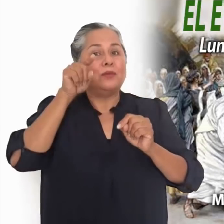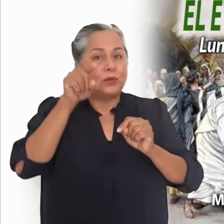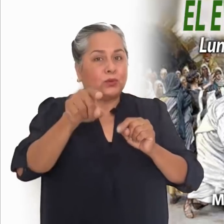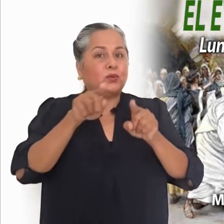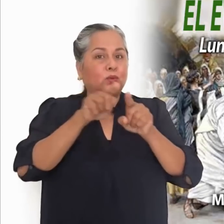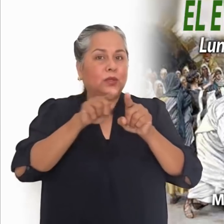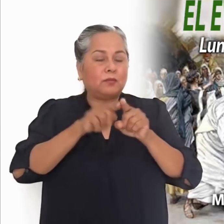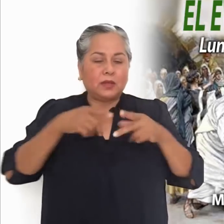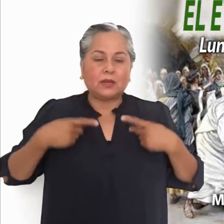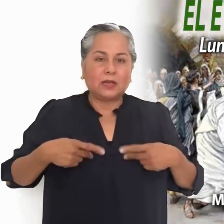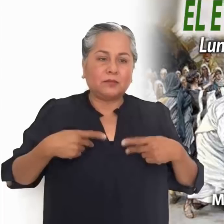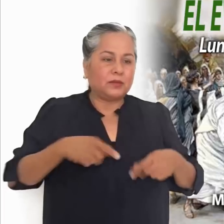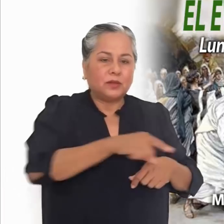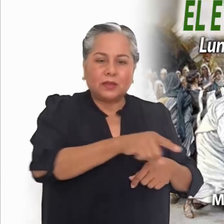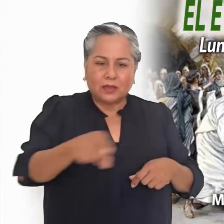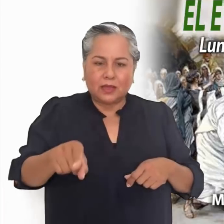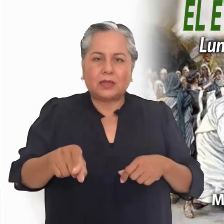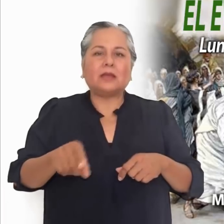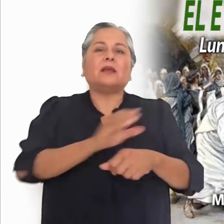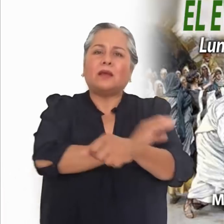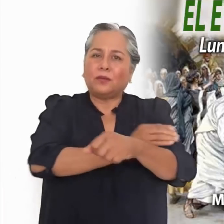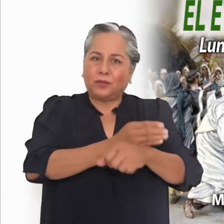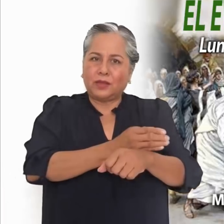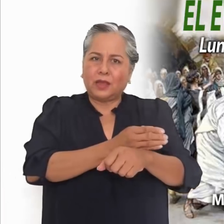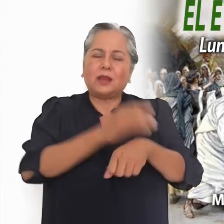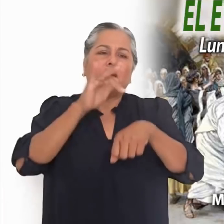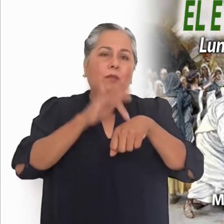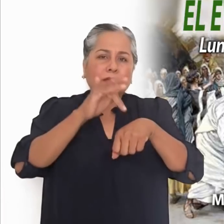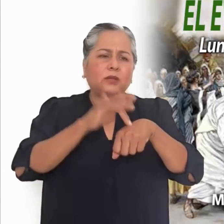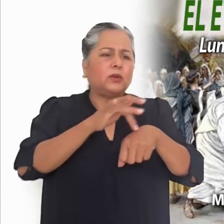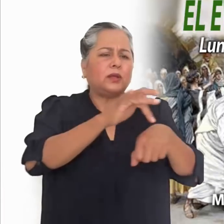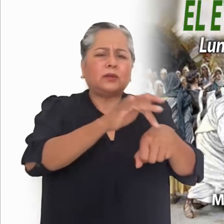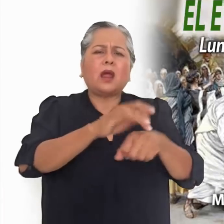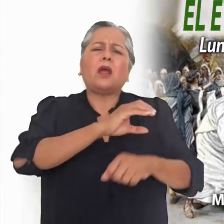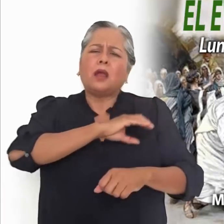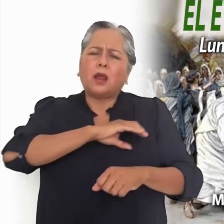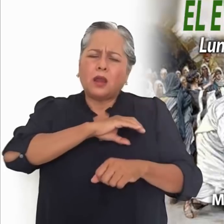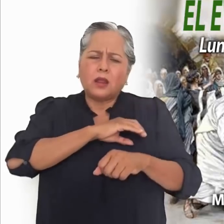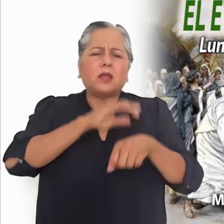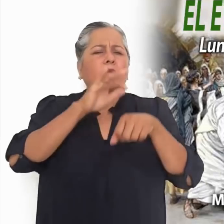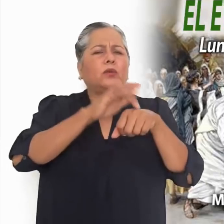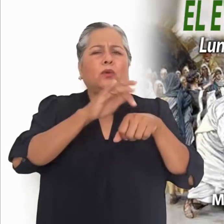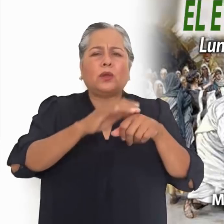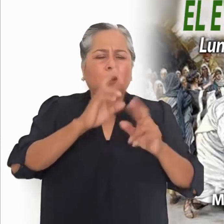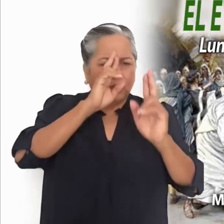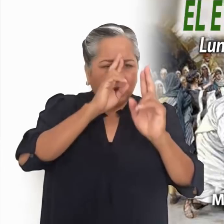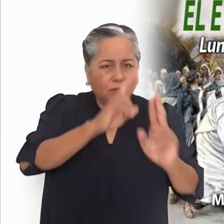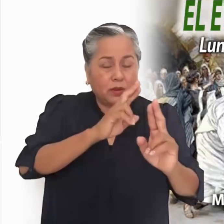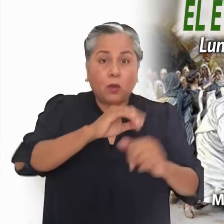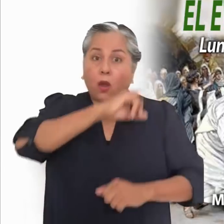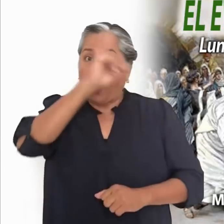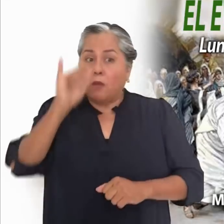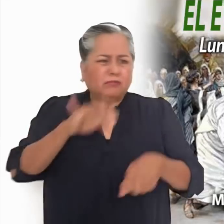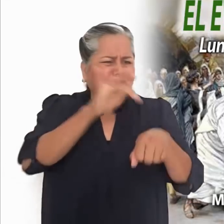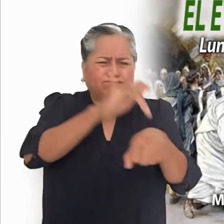con respeto y con dignidad. Nunca para manosear o manipular. Siempre buscando